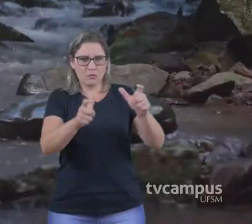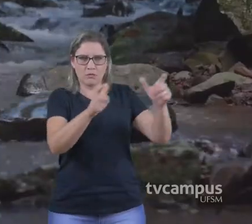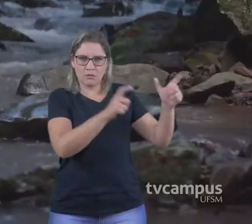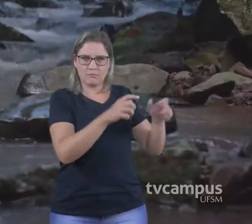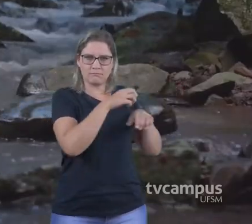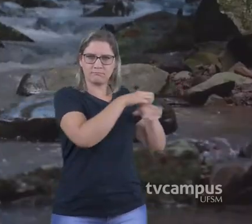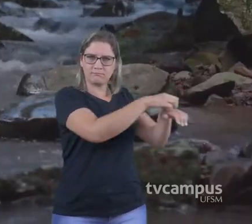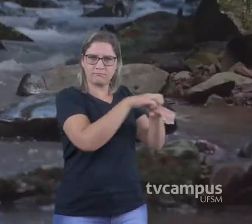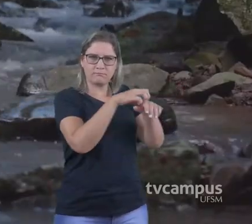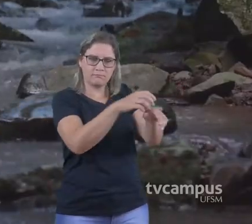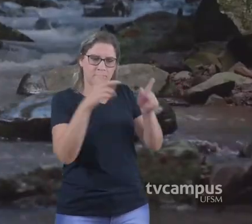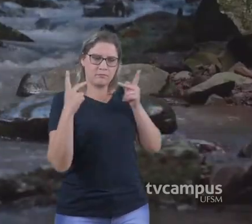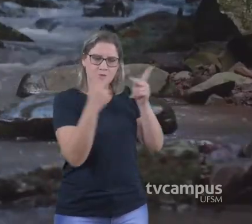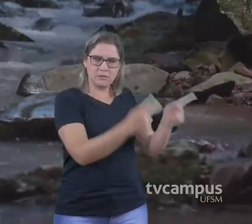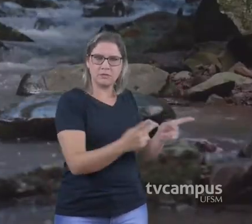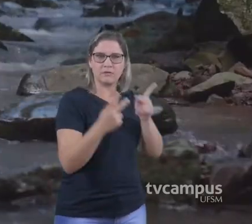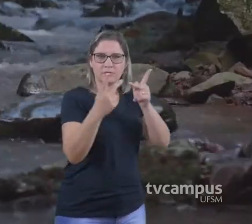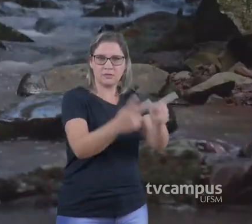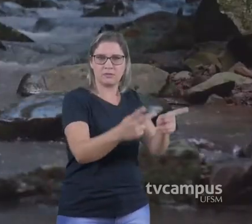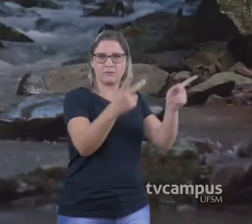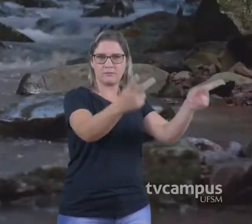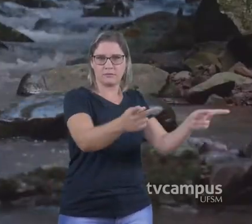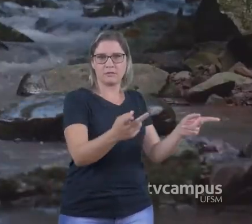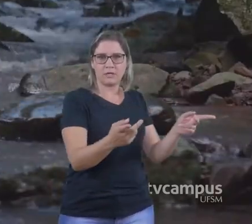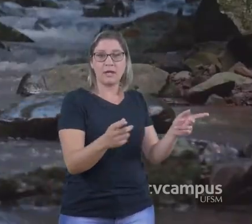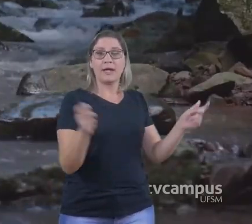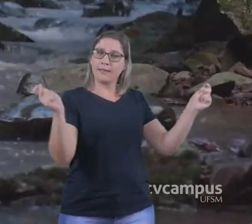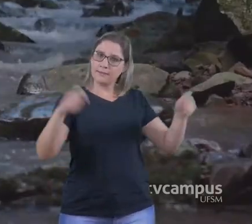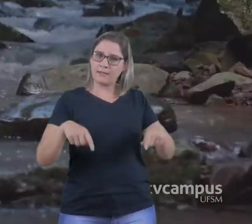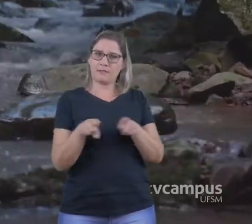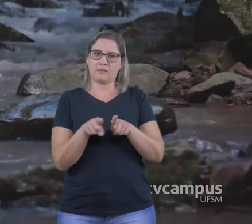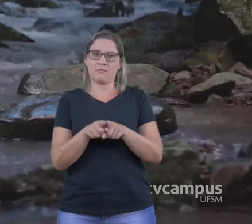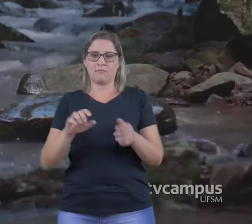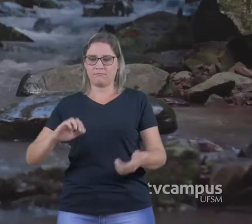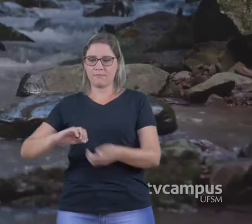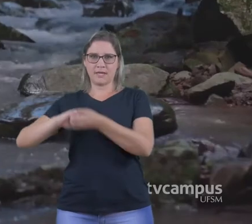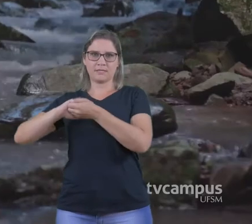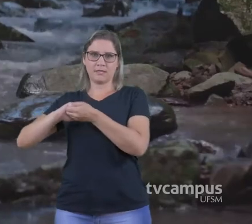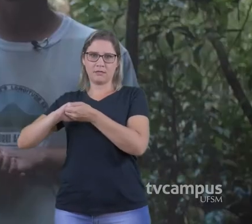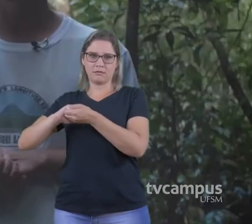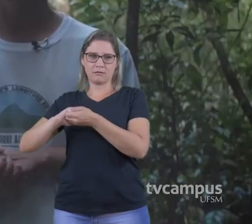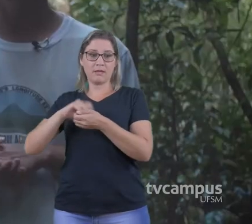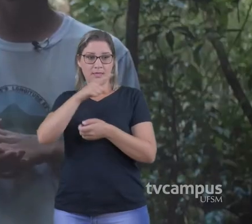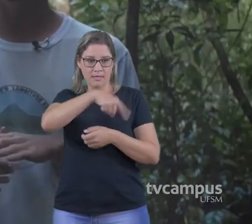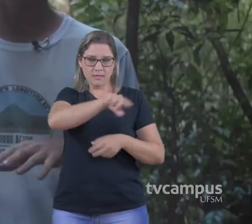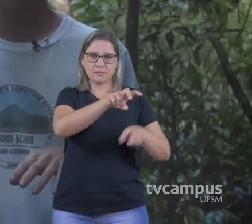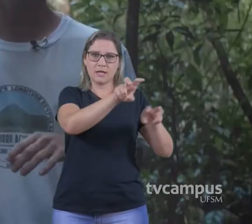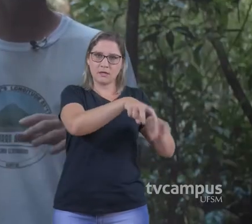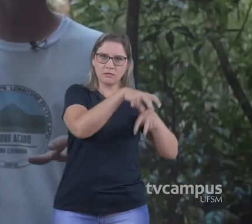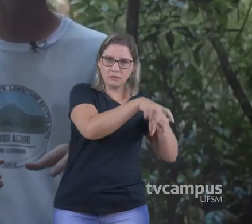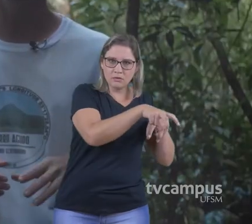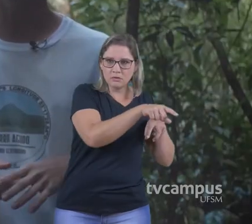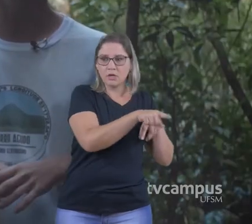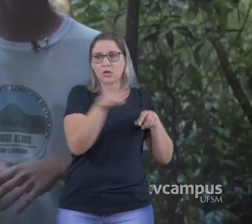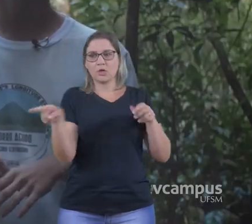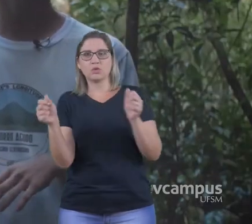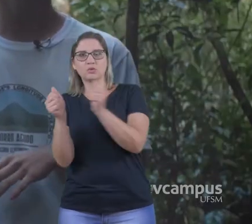pontos turísticos E principalmente Formar redes Formar redes Com agricultores Com